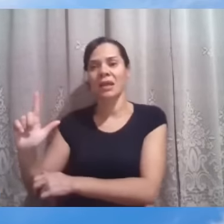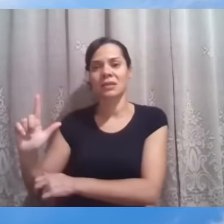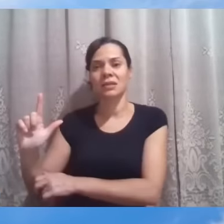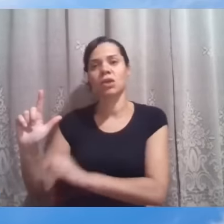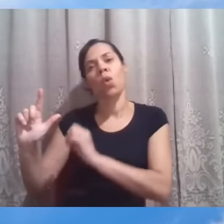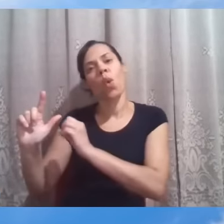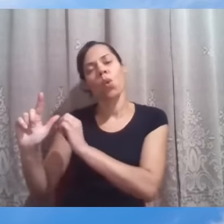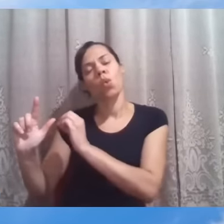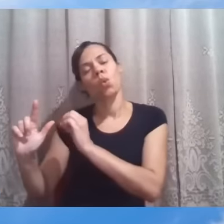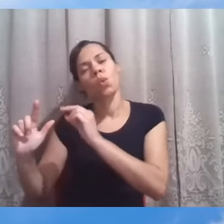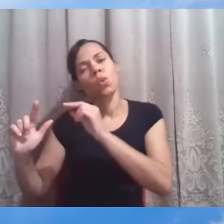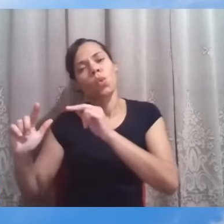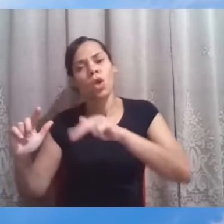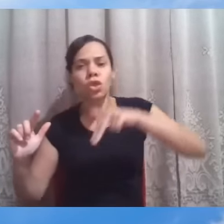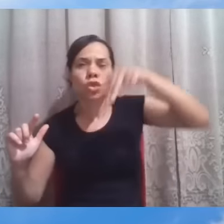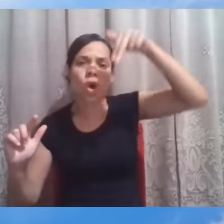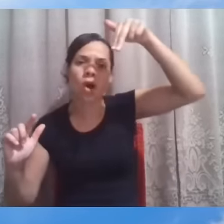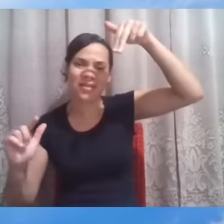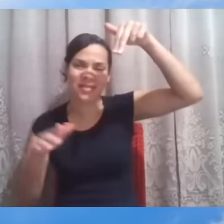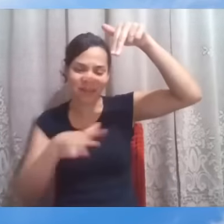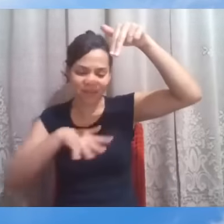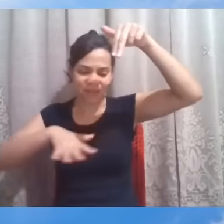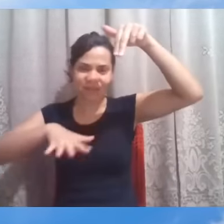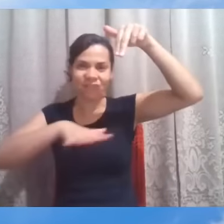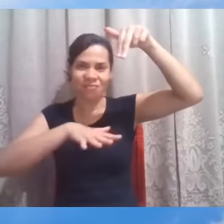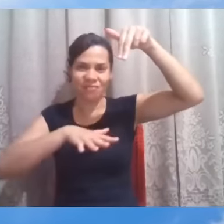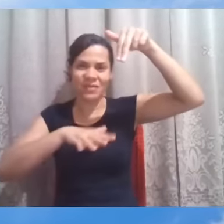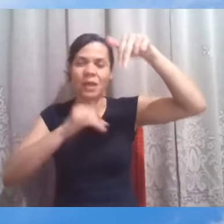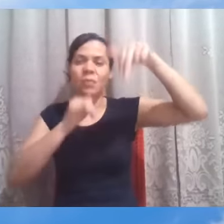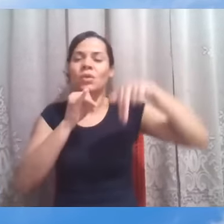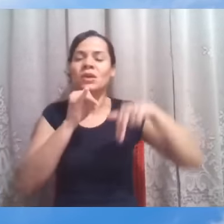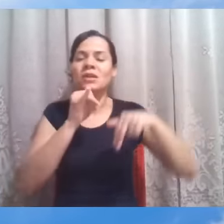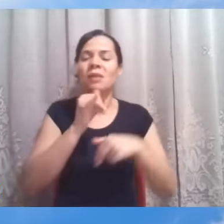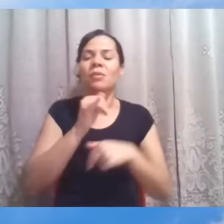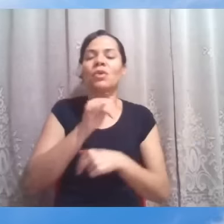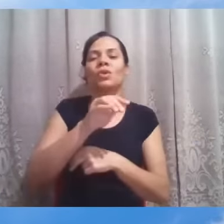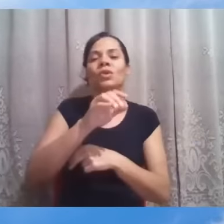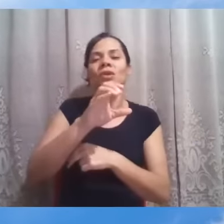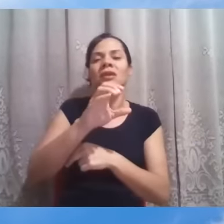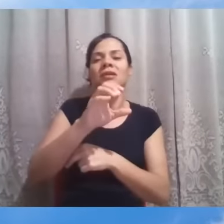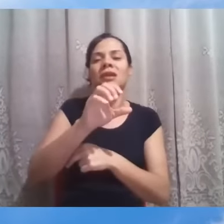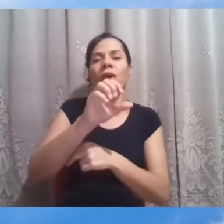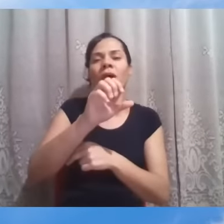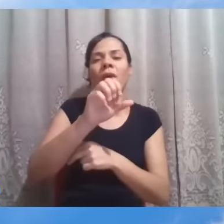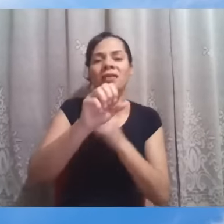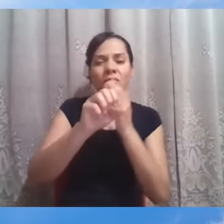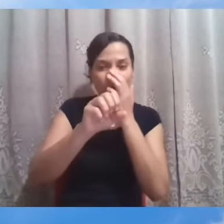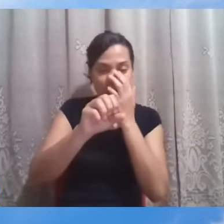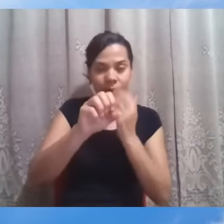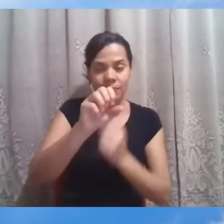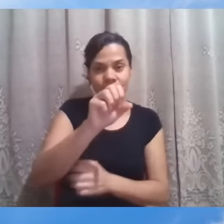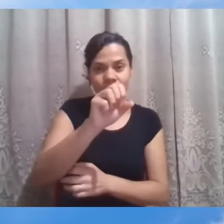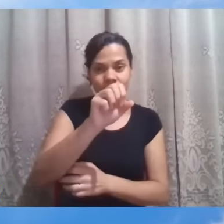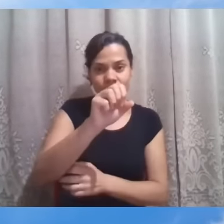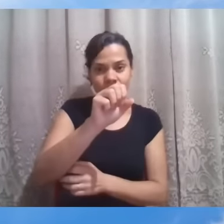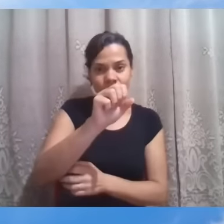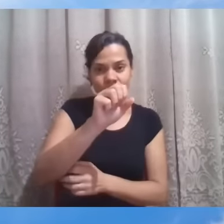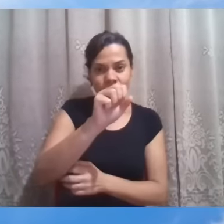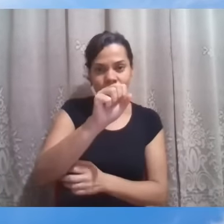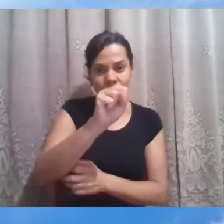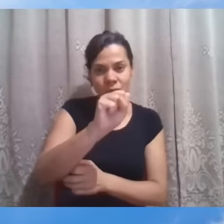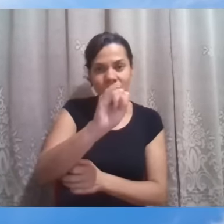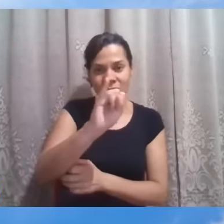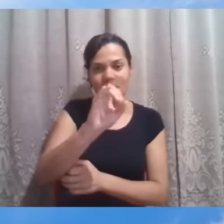da Galileia, que é o caso aqui de Tiro e Sidon, que eram cidades da antiga Fenícia, hoje ali próximo ao